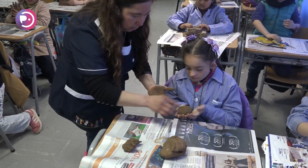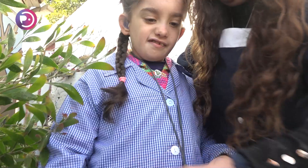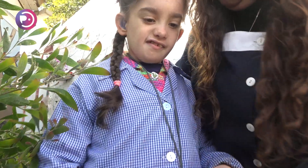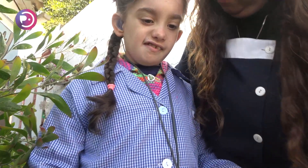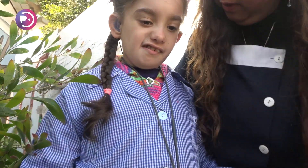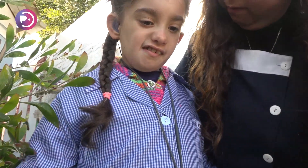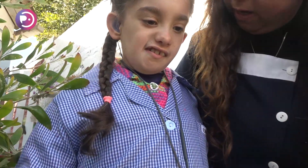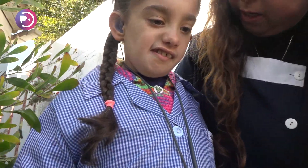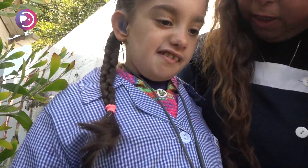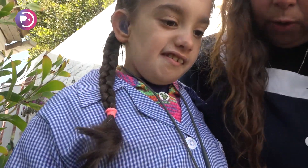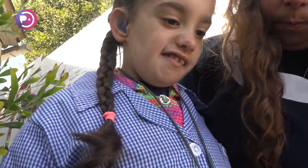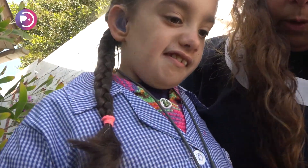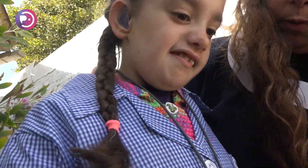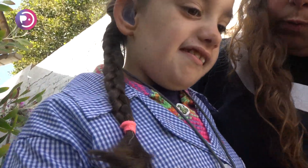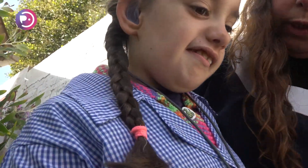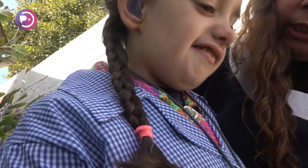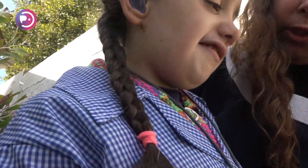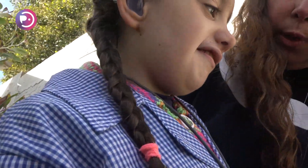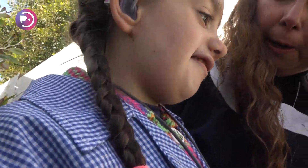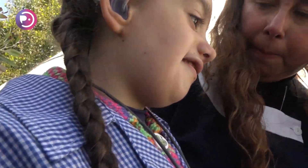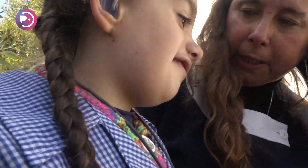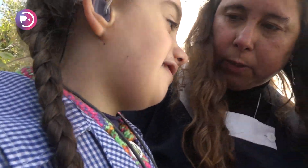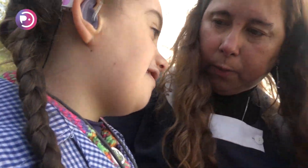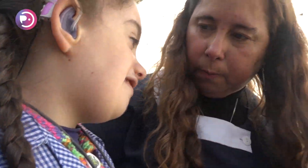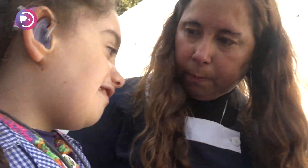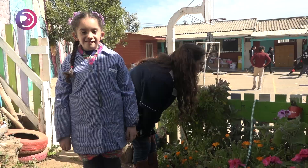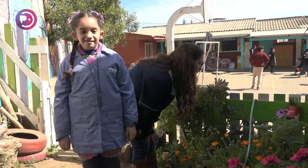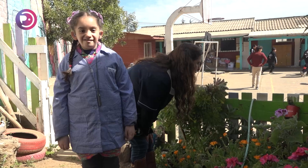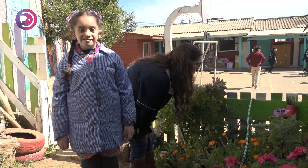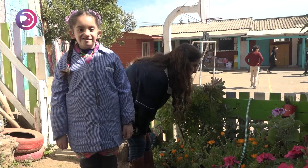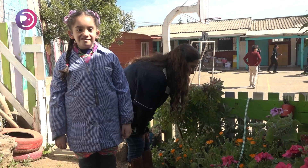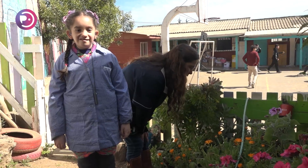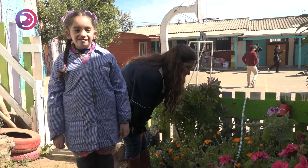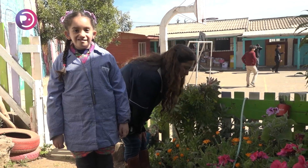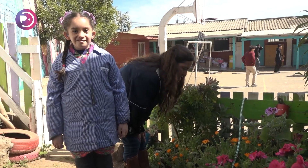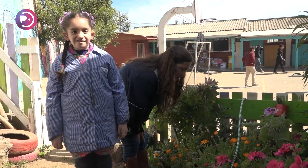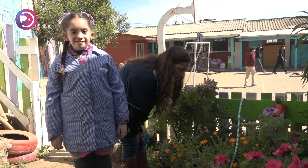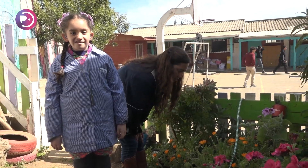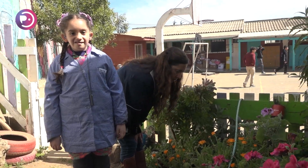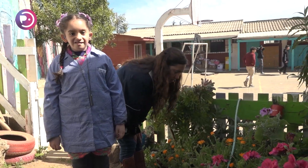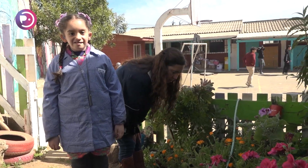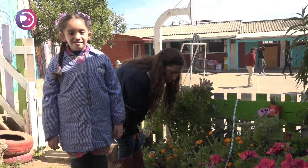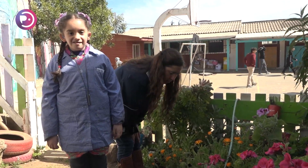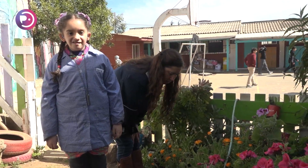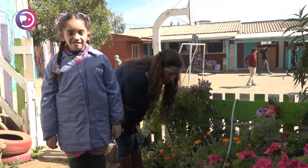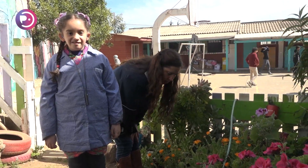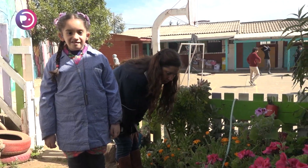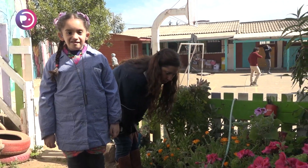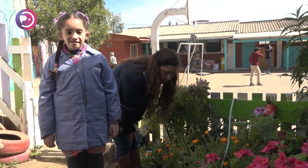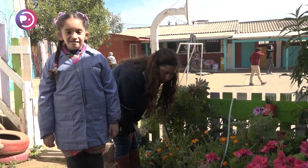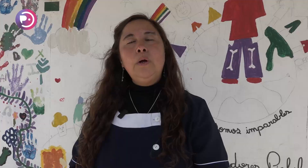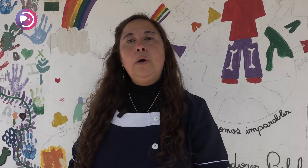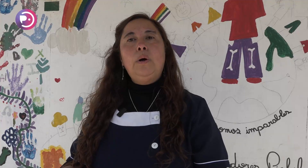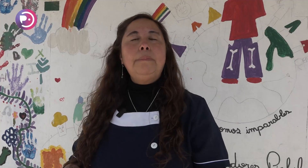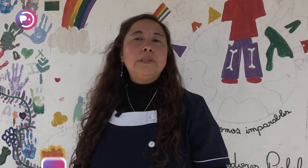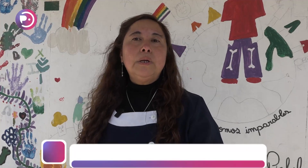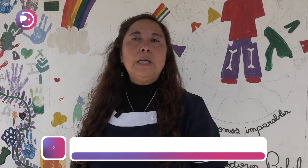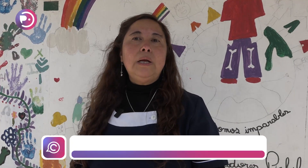al empezar la clase no se nos puede olvidar colocarle el instrumento a Lelisa y más el del profesor o la persona que